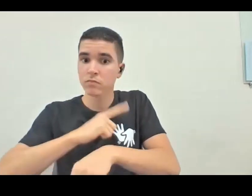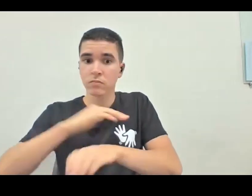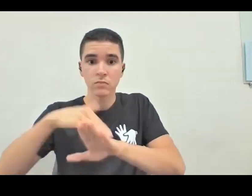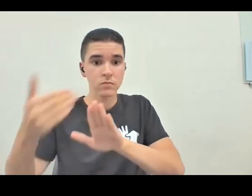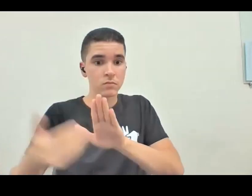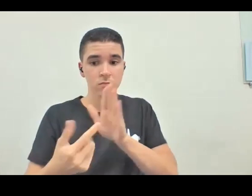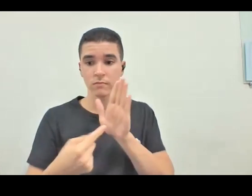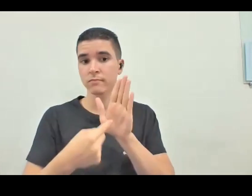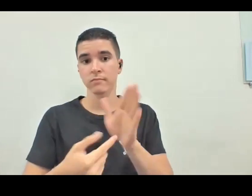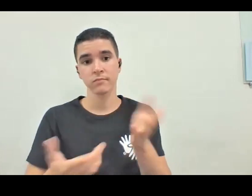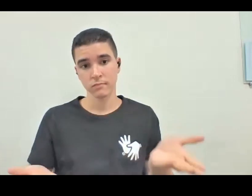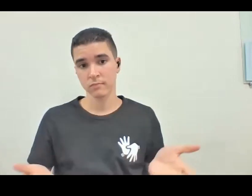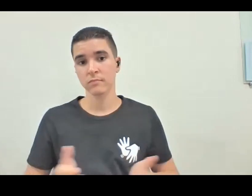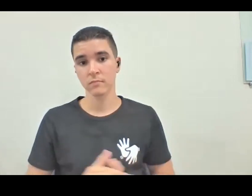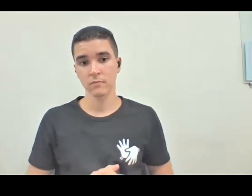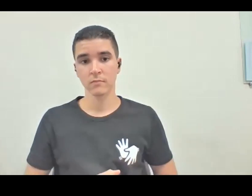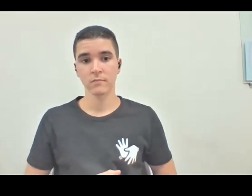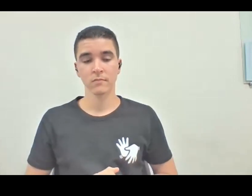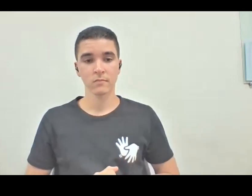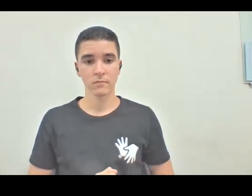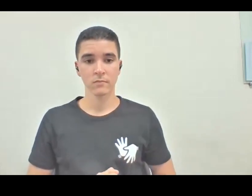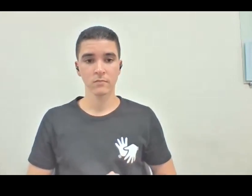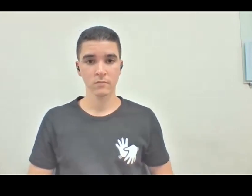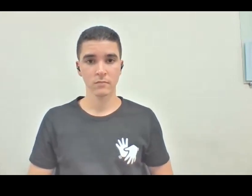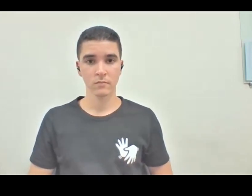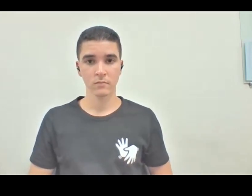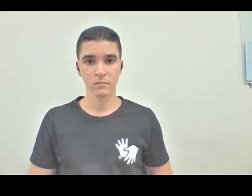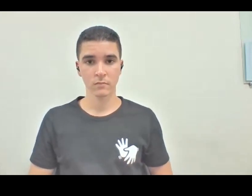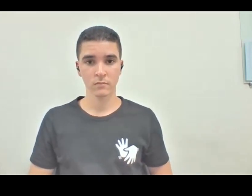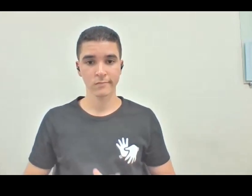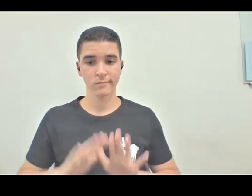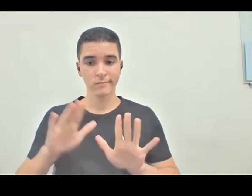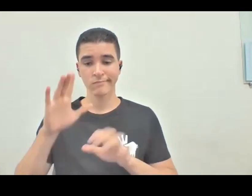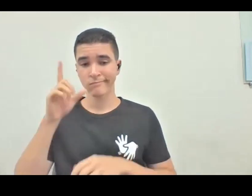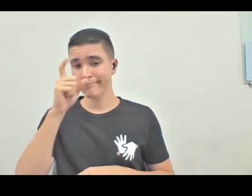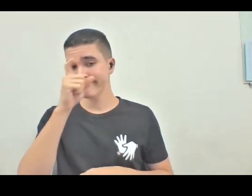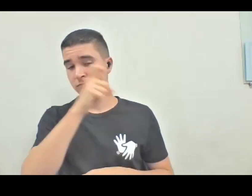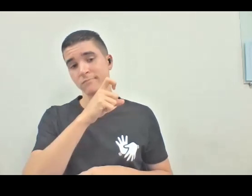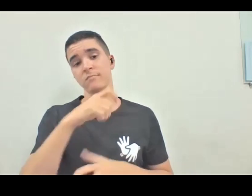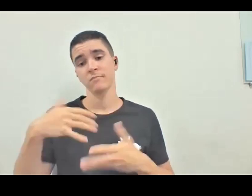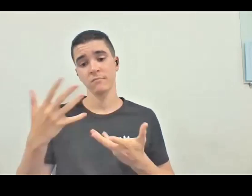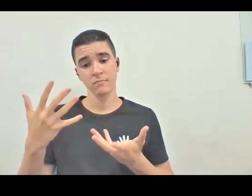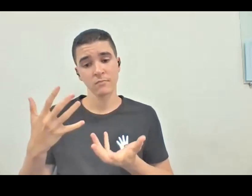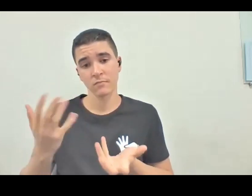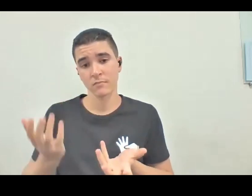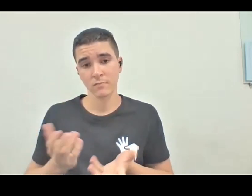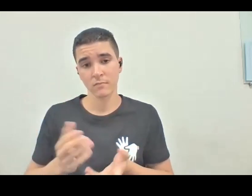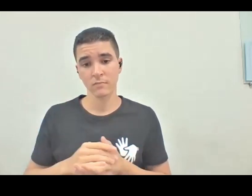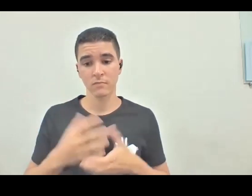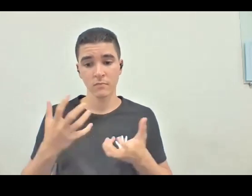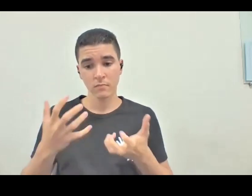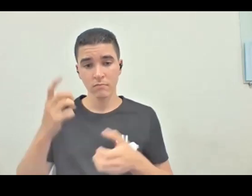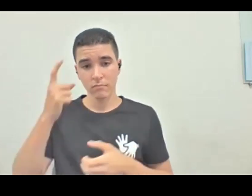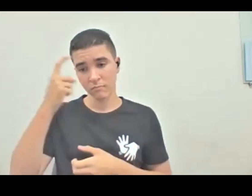fragmentada, que a gente até chega, mas com dificuldade, então, é, eu queria pensar